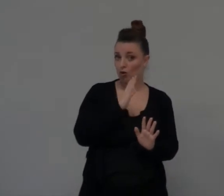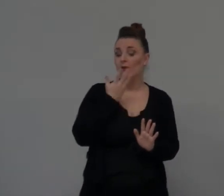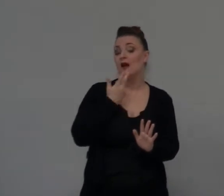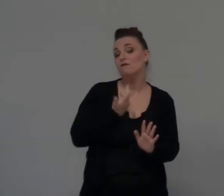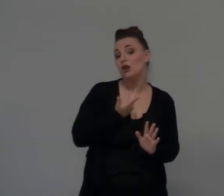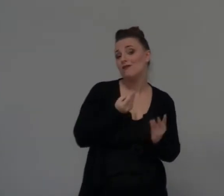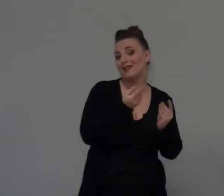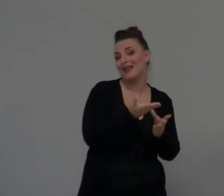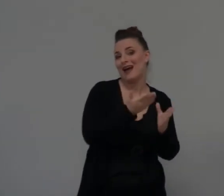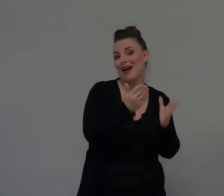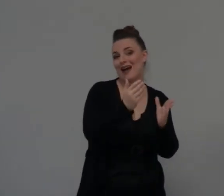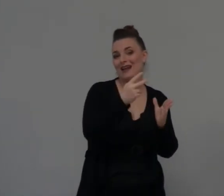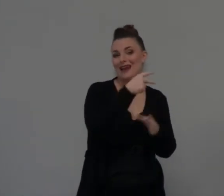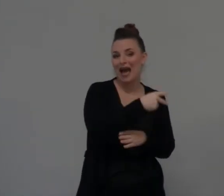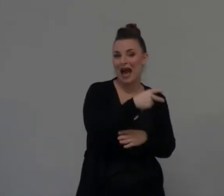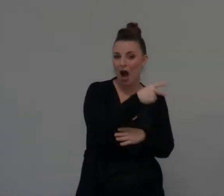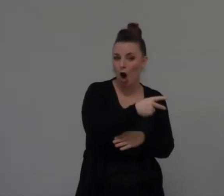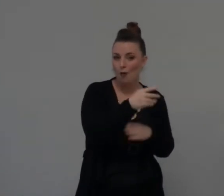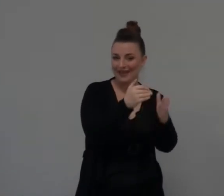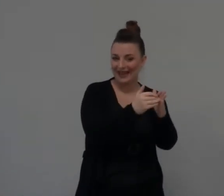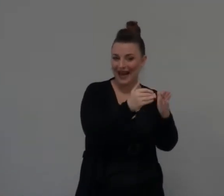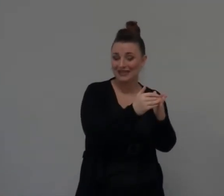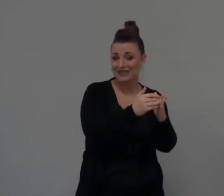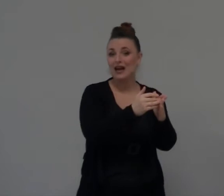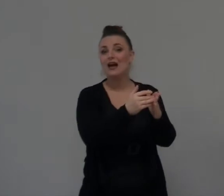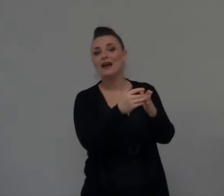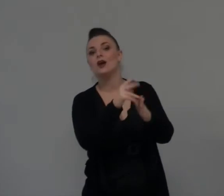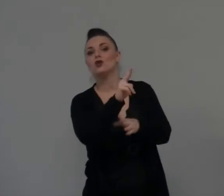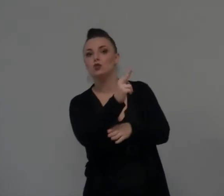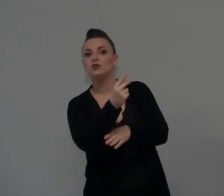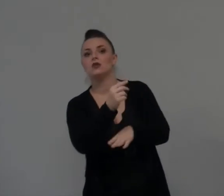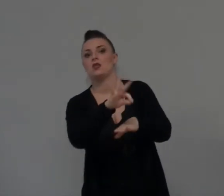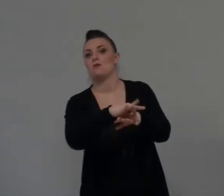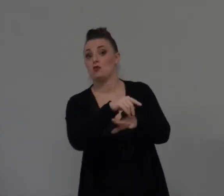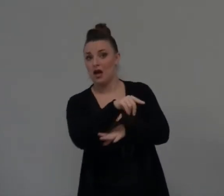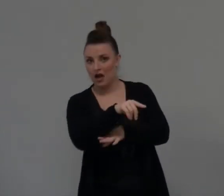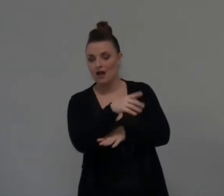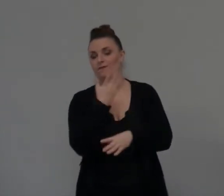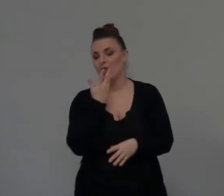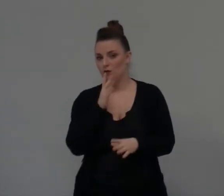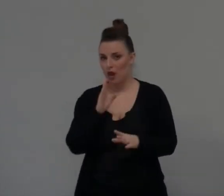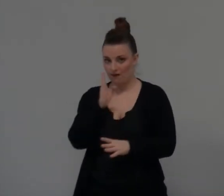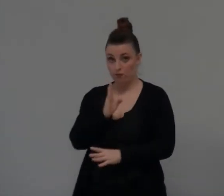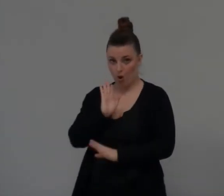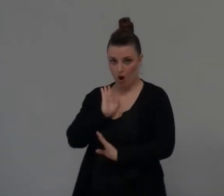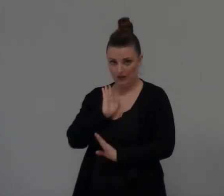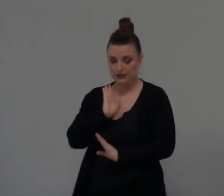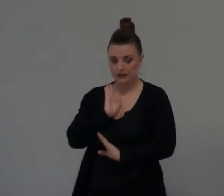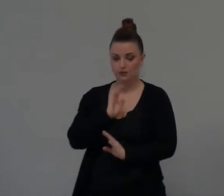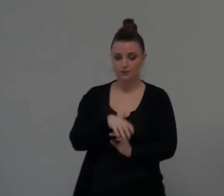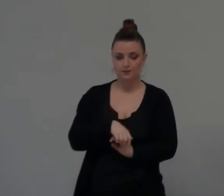di dare E di sposare E È un piano Il libro Di Di Di